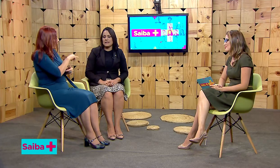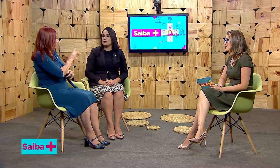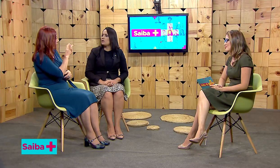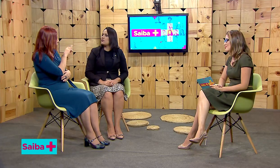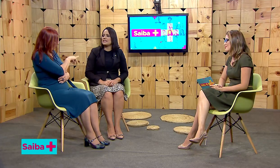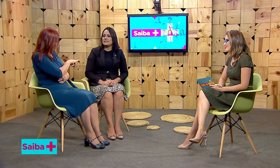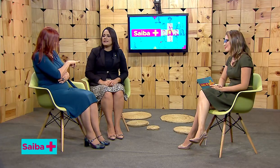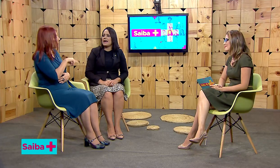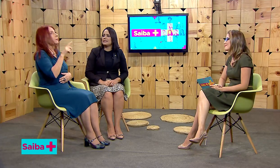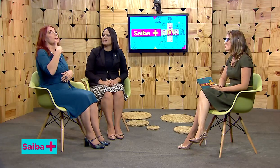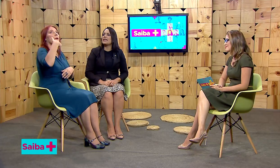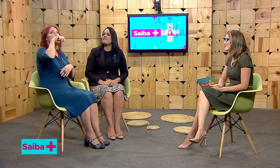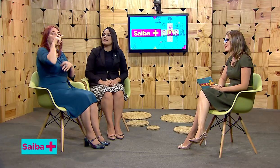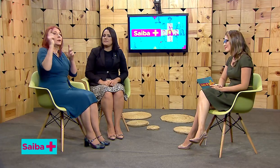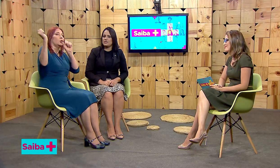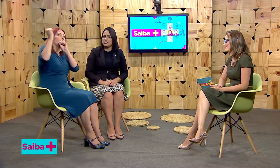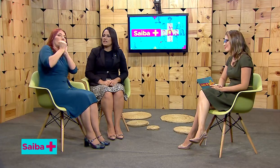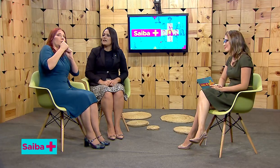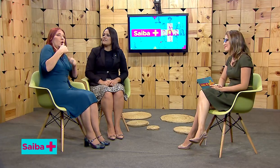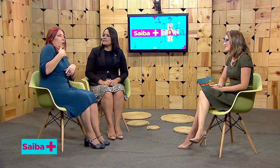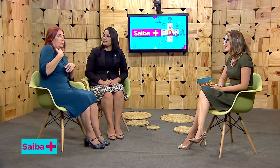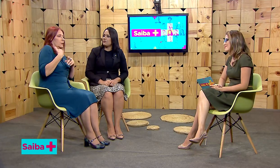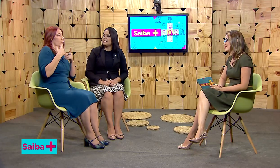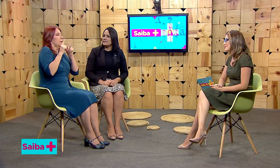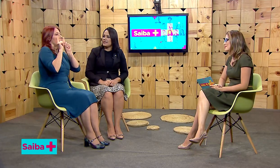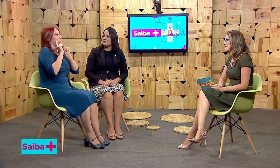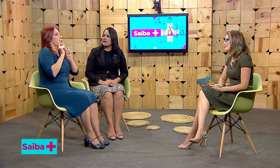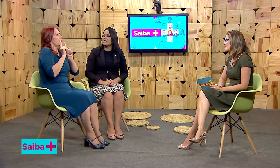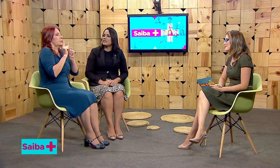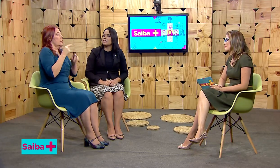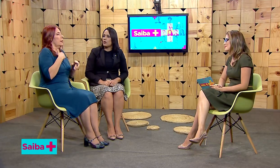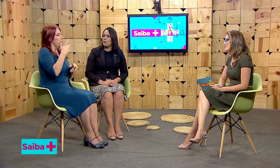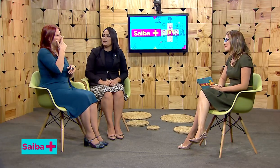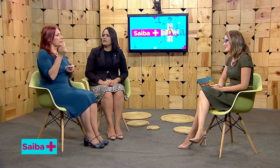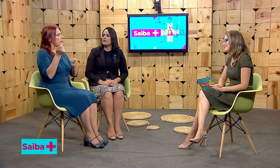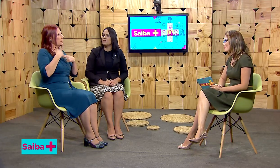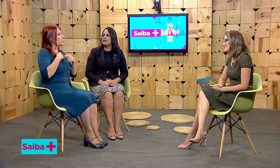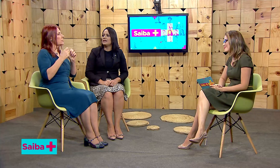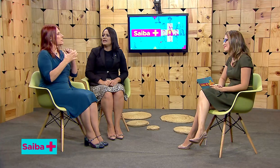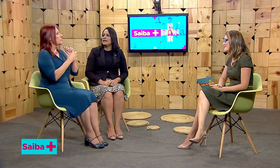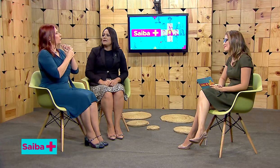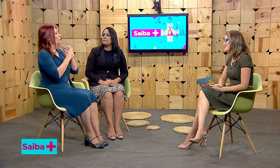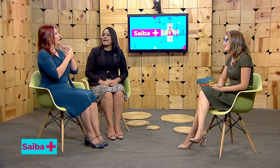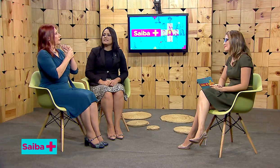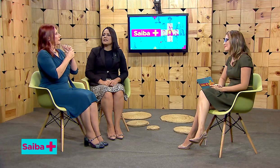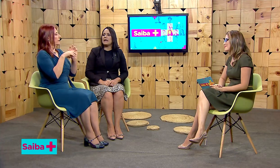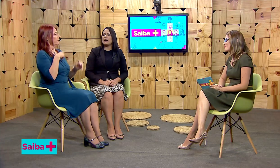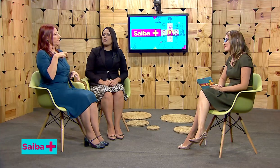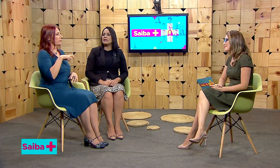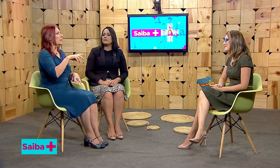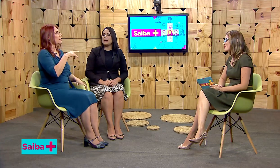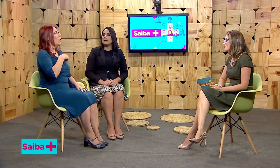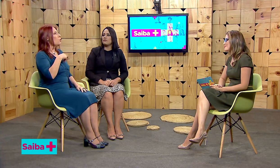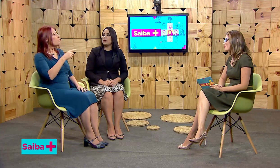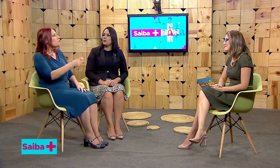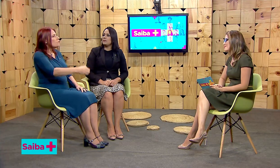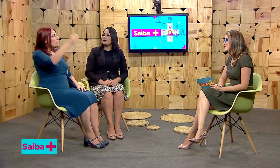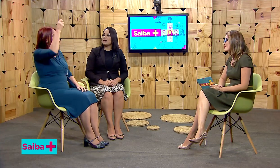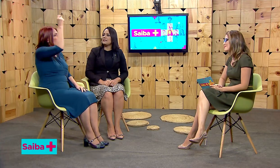mas eu não vou fazer nada. Quem vai pedir vai ser você, mas você está comigo. Parece que quando minha mãe foi comigo, ela me